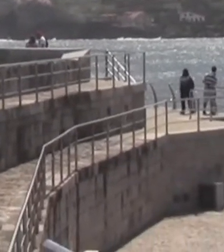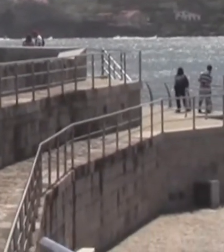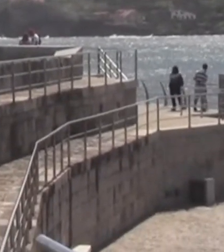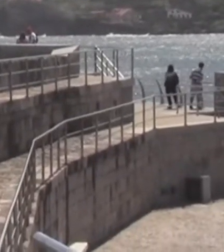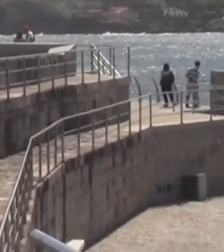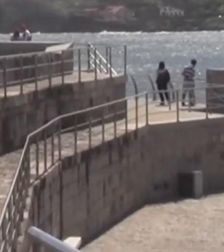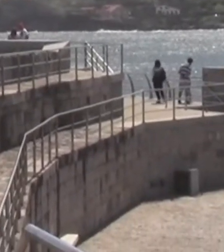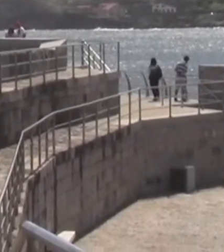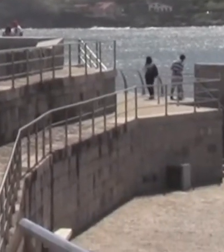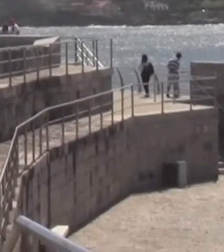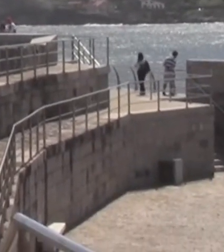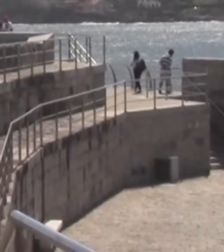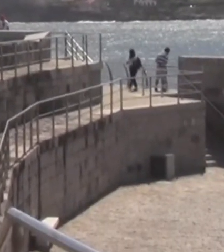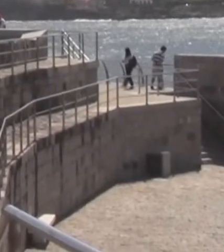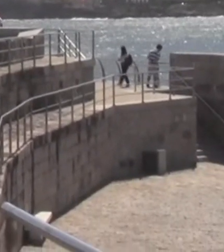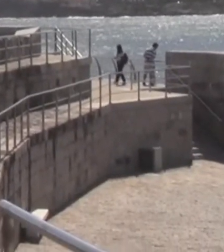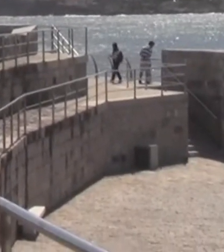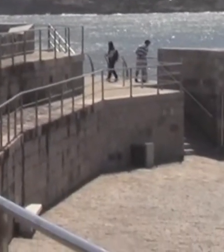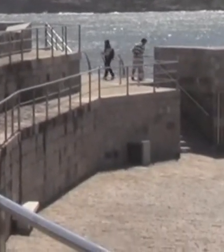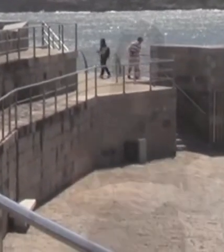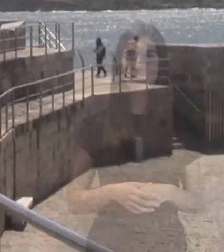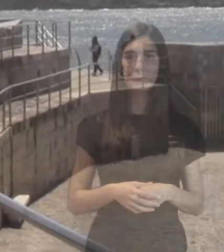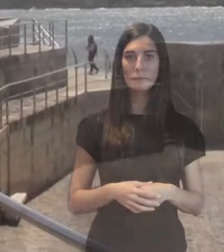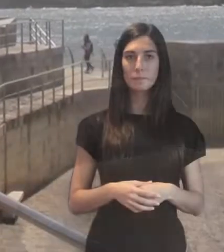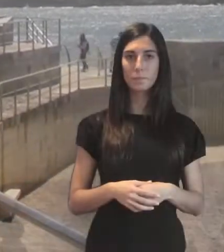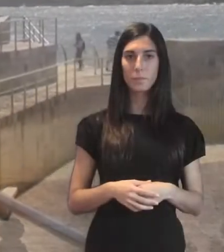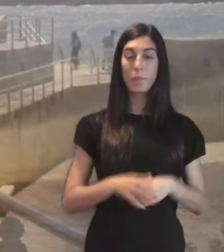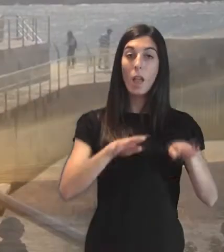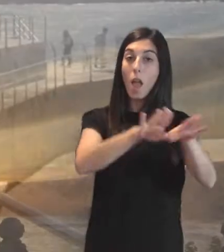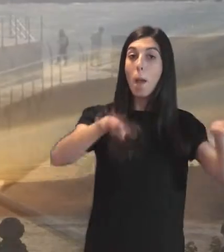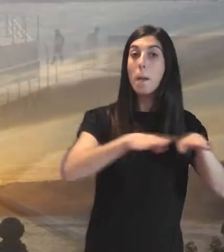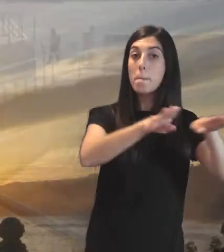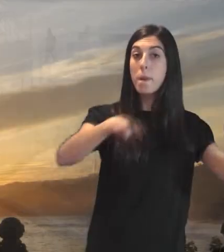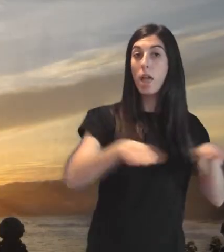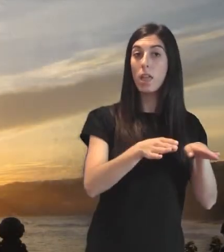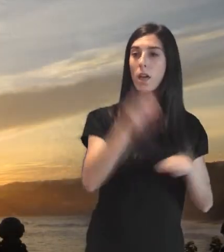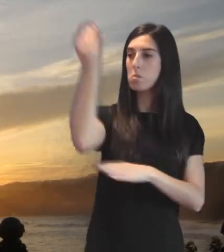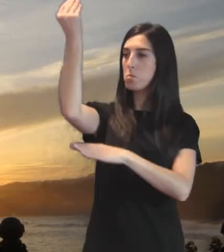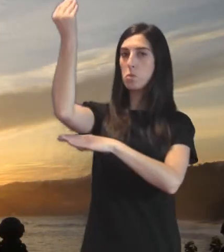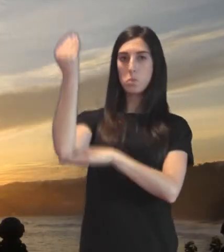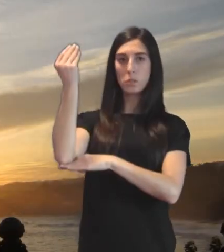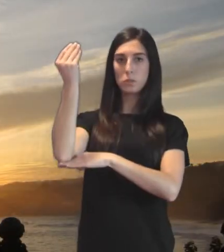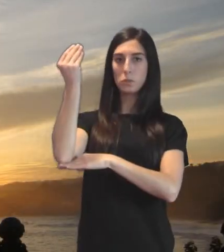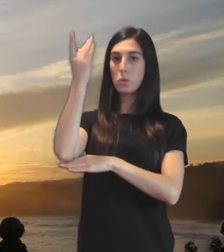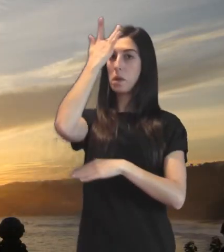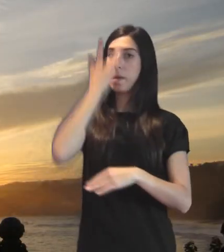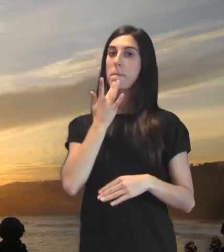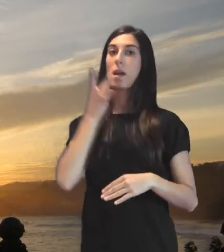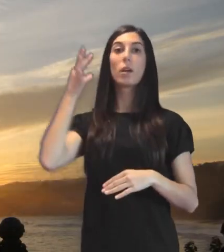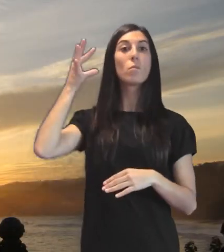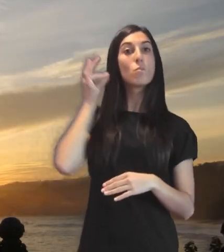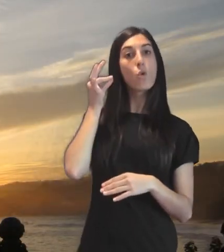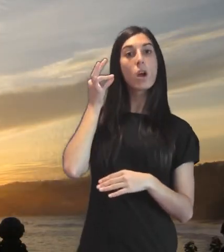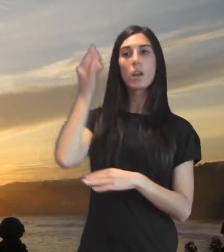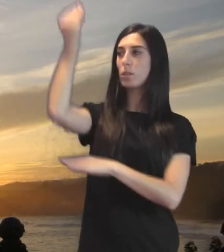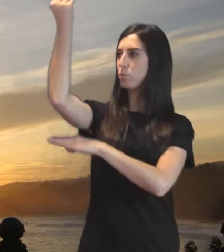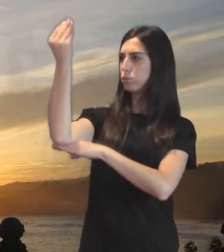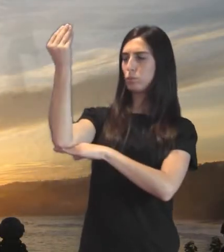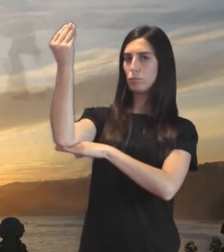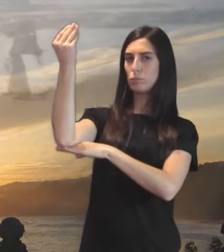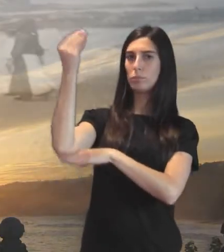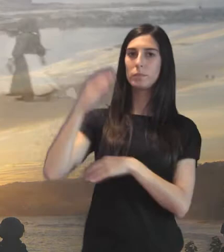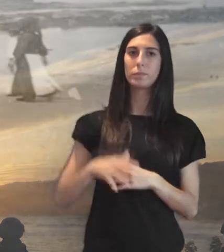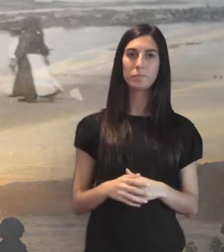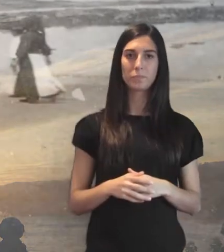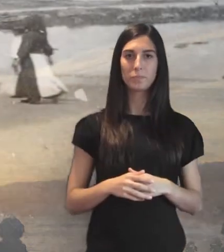actividad pesquera y para los visitantes. Sobre la playa se encuentra la estatua de una mujer con su cesta, en reconocimiento al trabajo y los